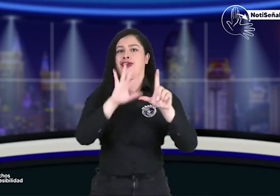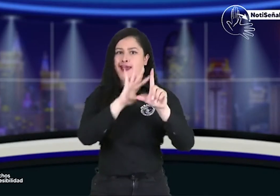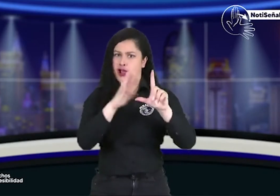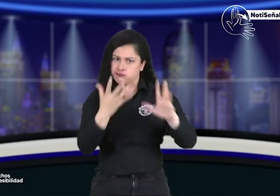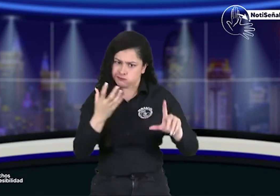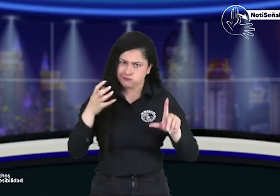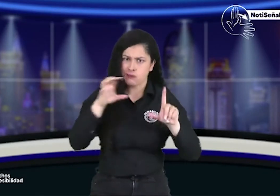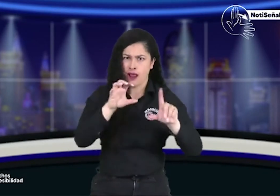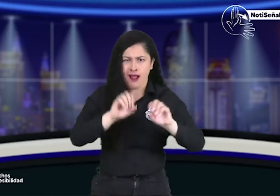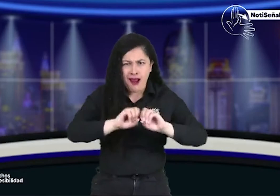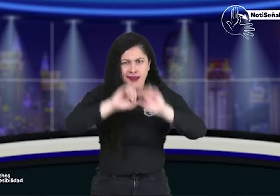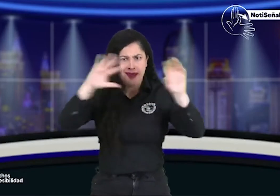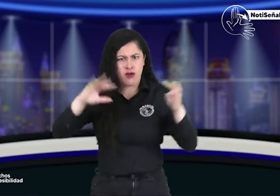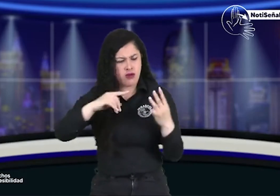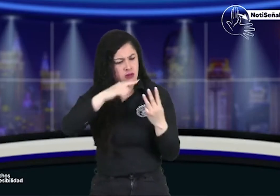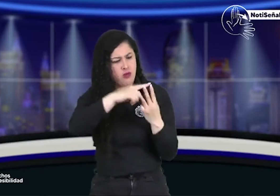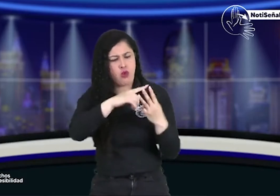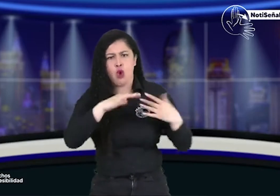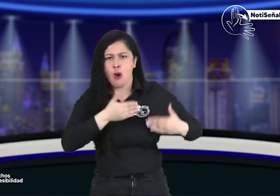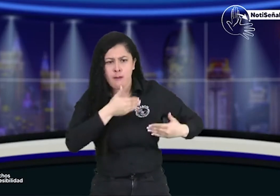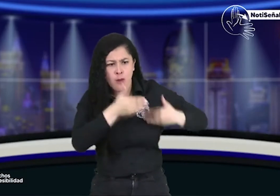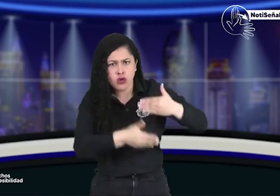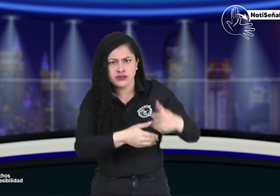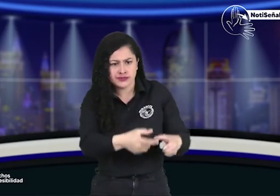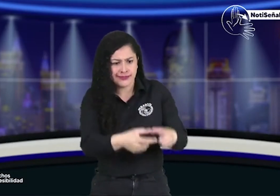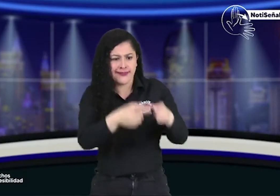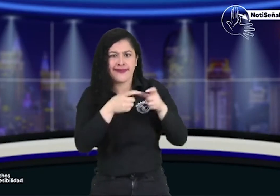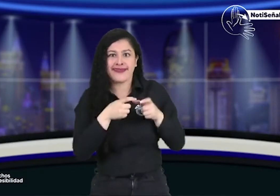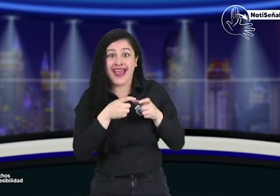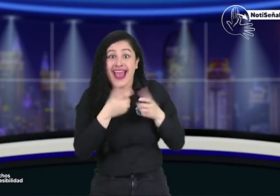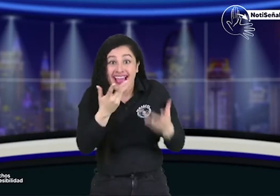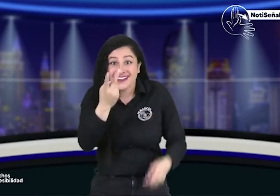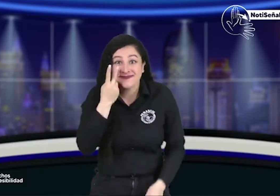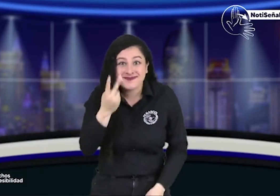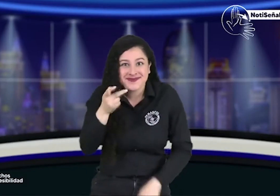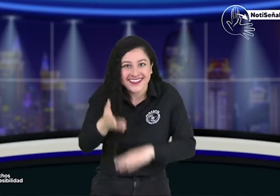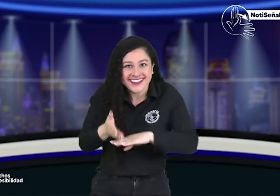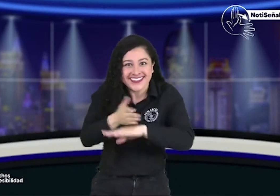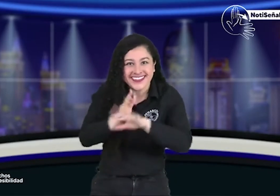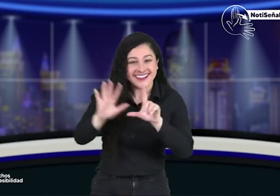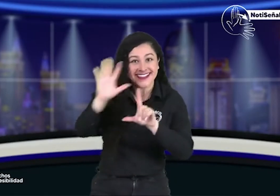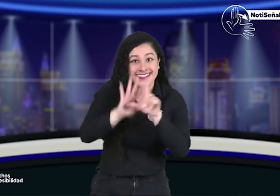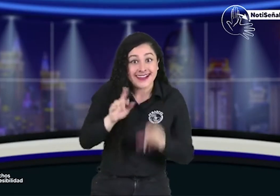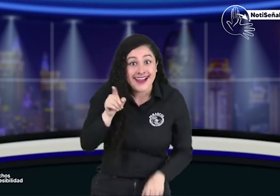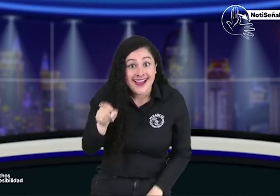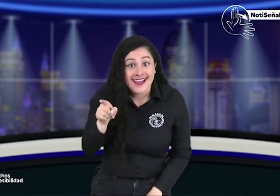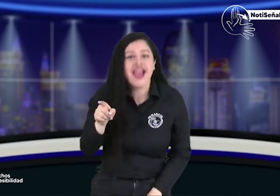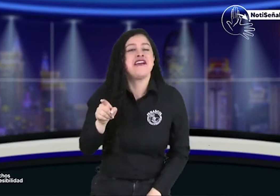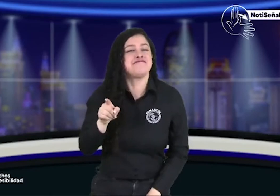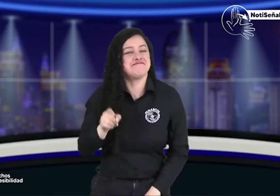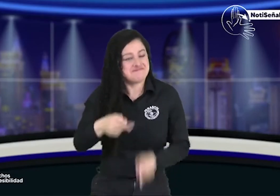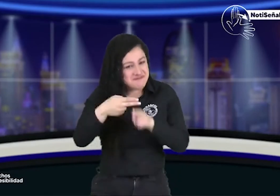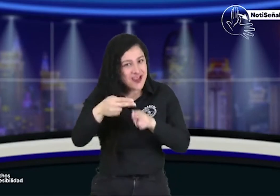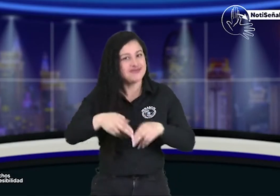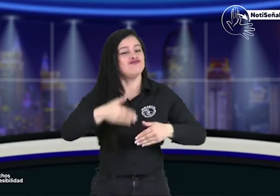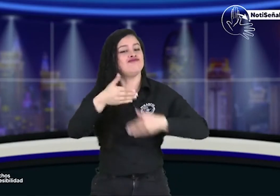se puede tener por eso es que tenemos esos videos como en apoyo para el paso a paso para tener la licencia de conducción como